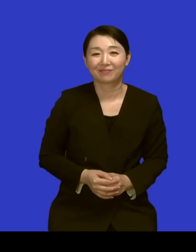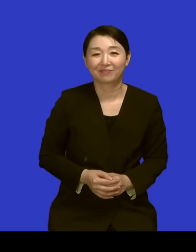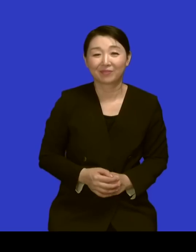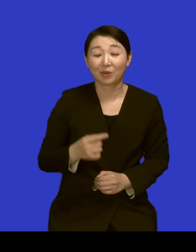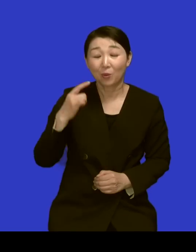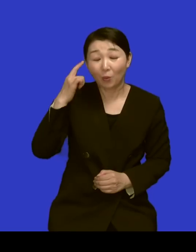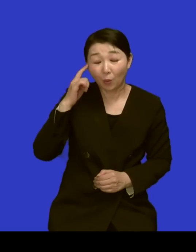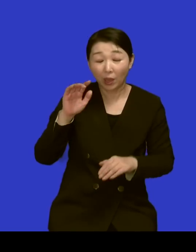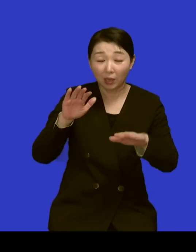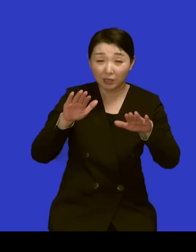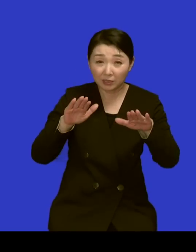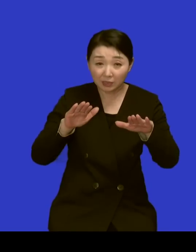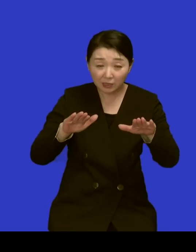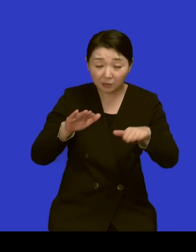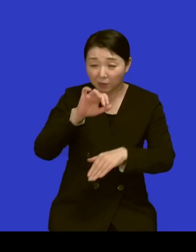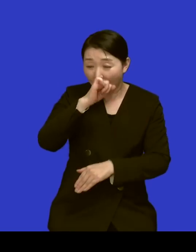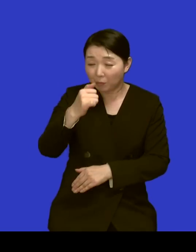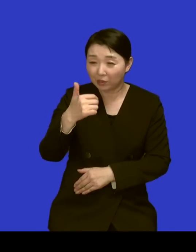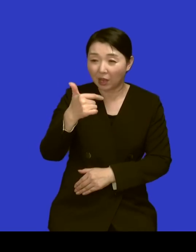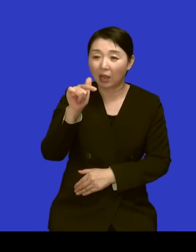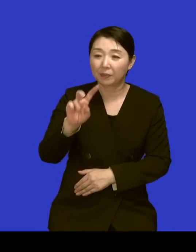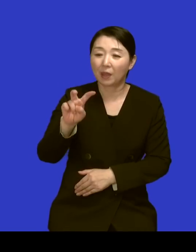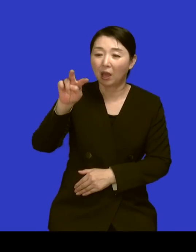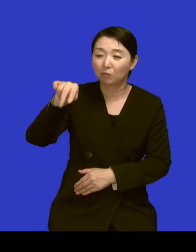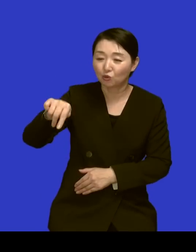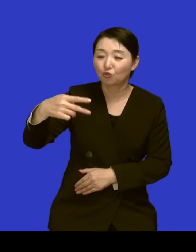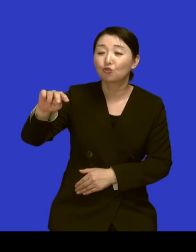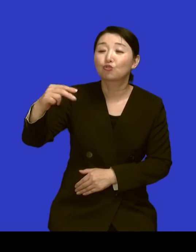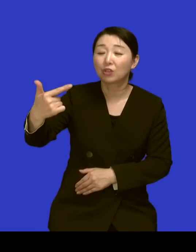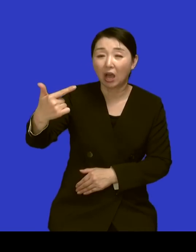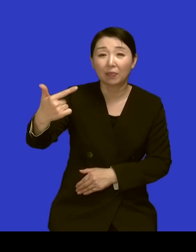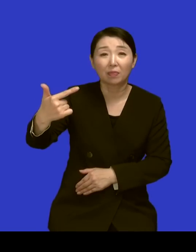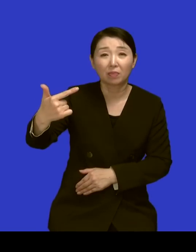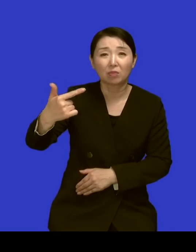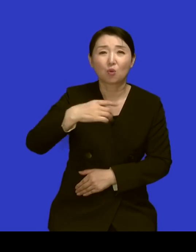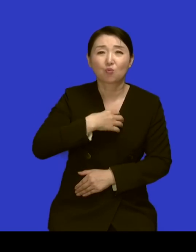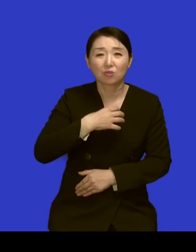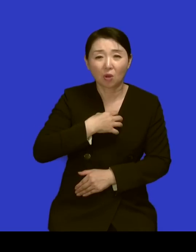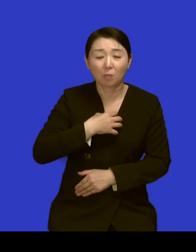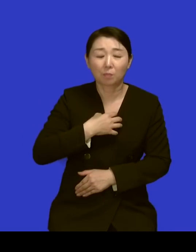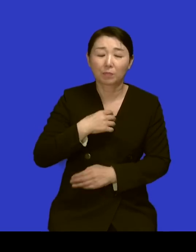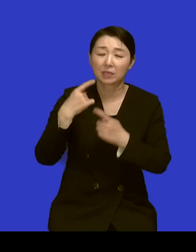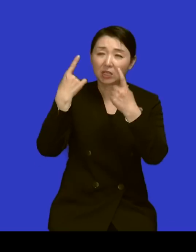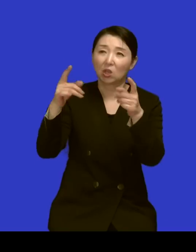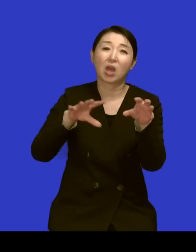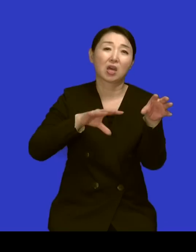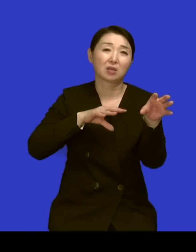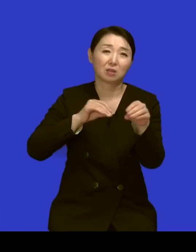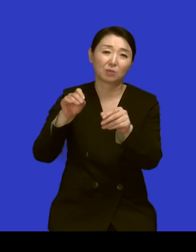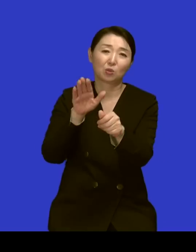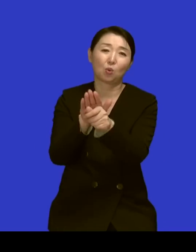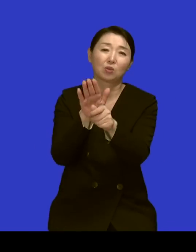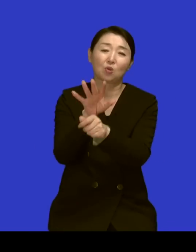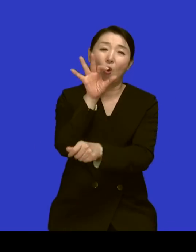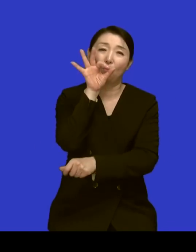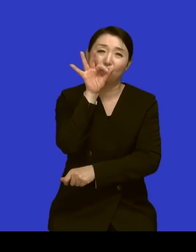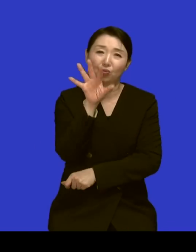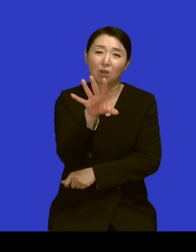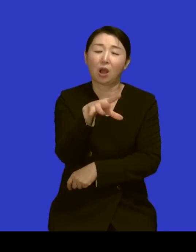제일 위험 지역이어서 네 여행금지국과 도와줄 수도 없고 다 못하게 돼 있어요